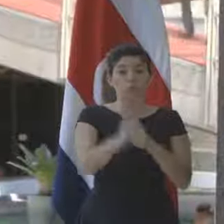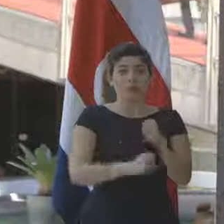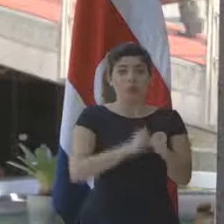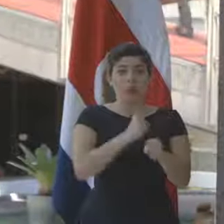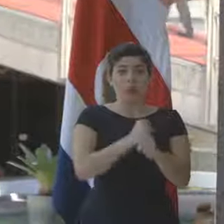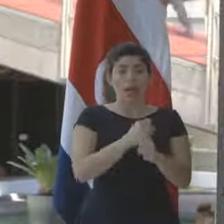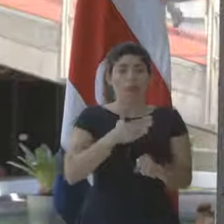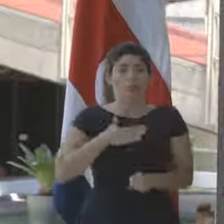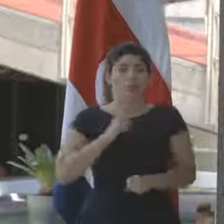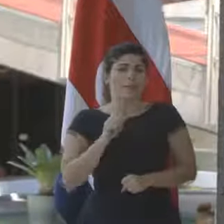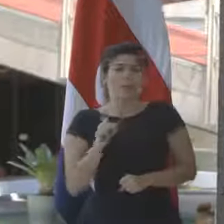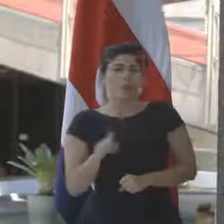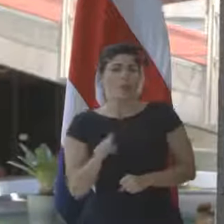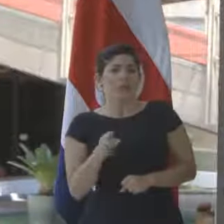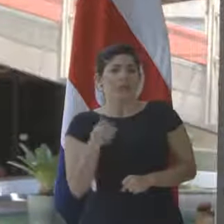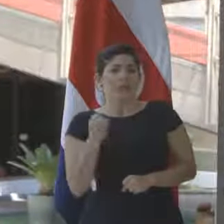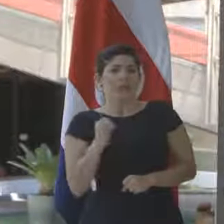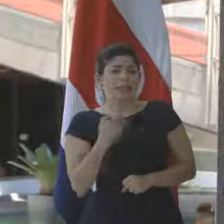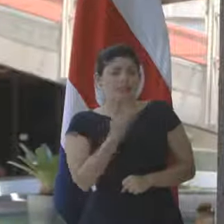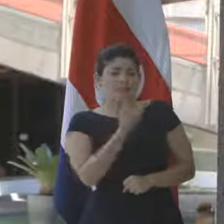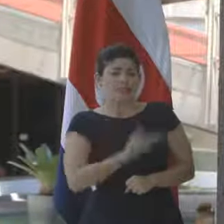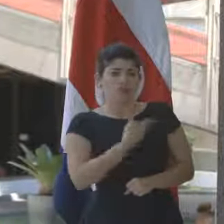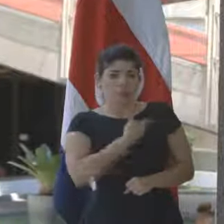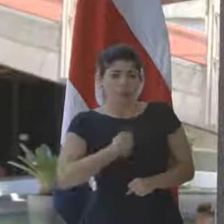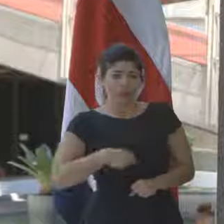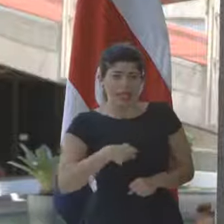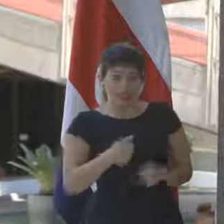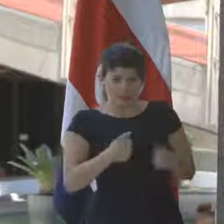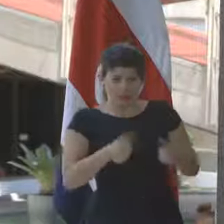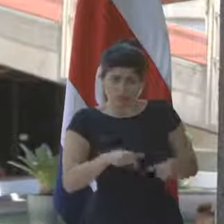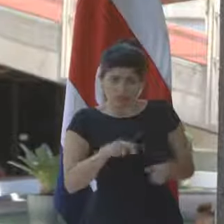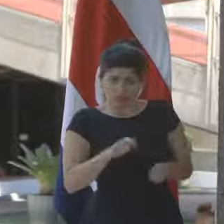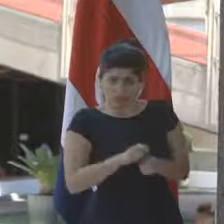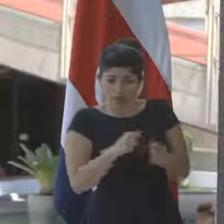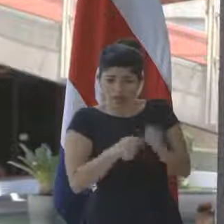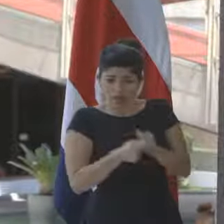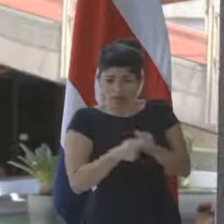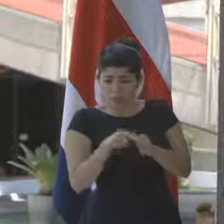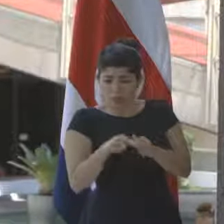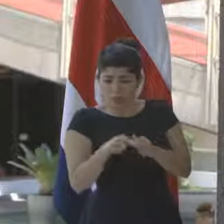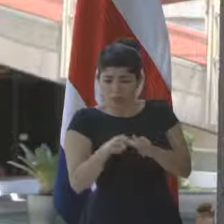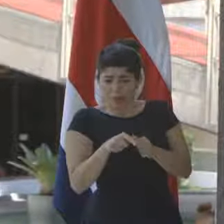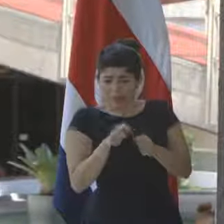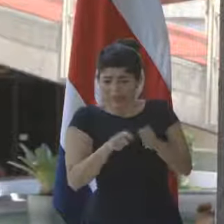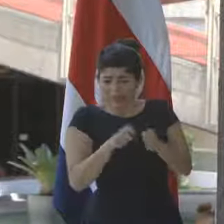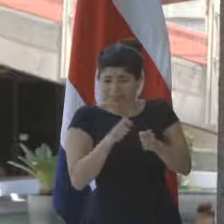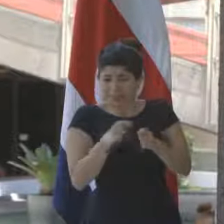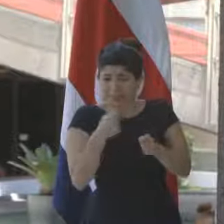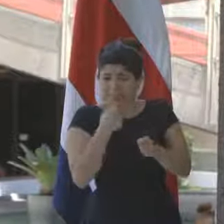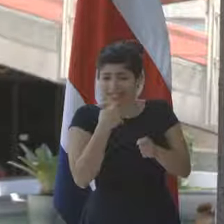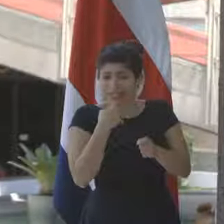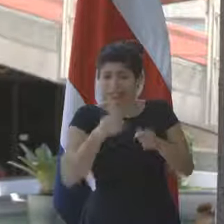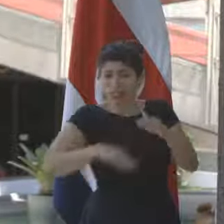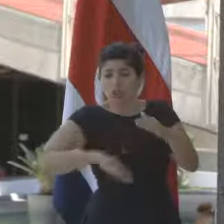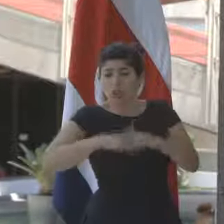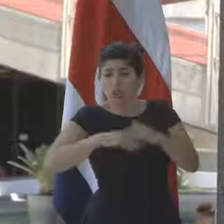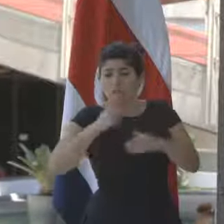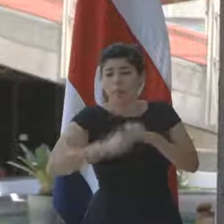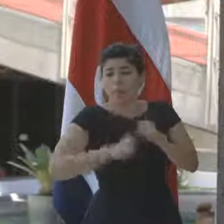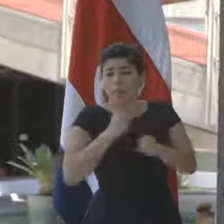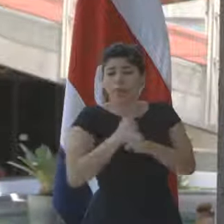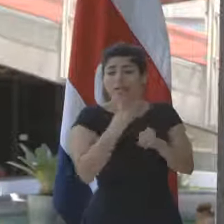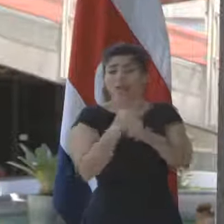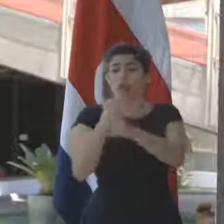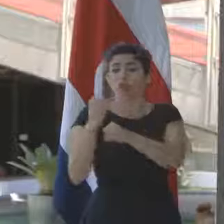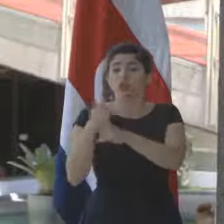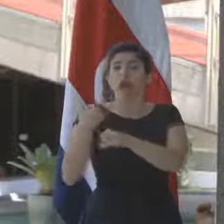consulta es si usted, señor Presidente, está de acuerdo con que esta reforma incluye explícitamente en el tope de anualidades a las instituciones que